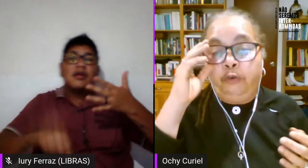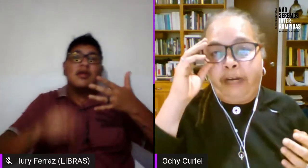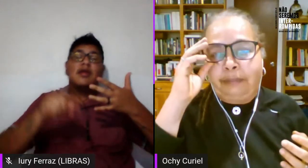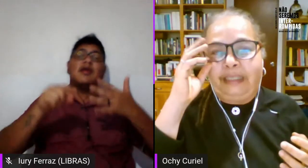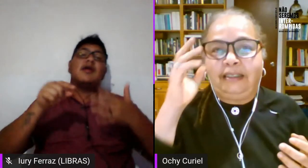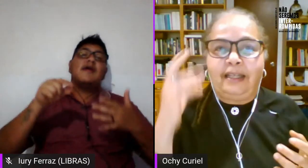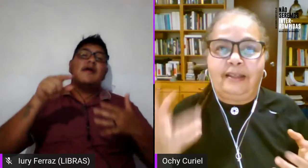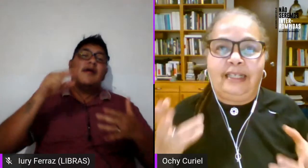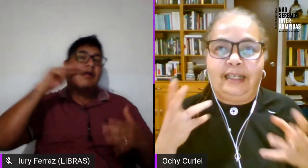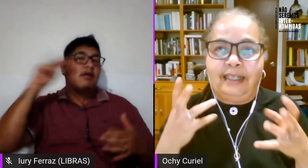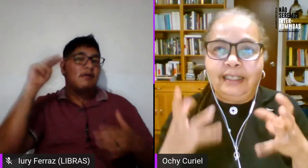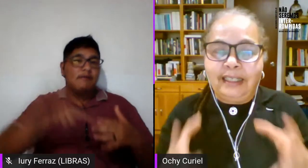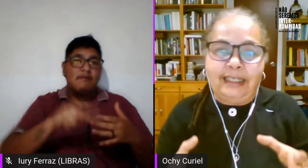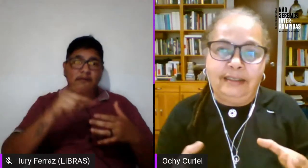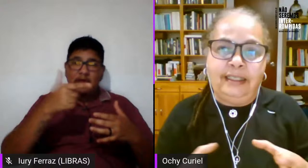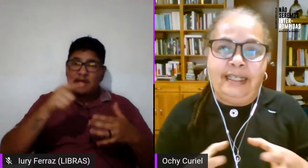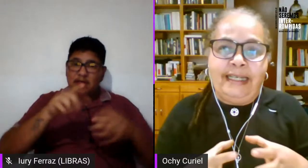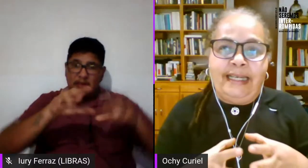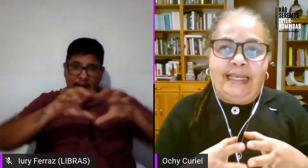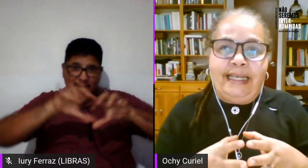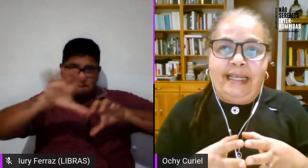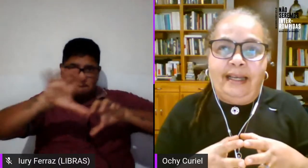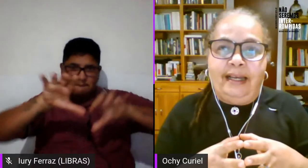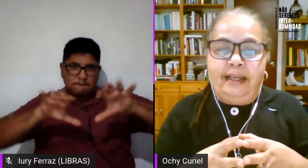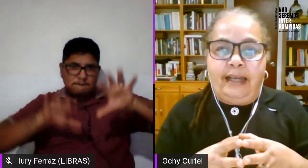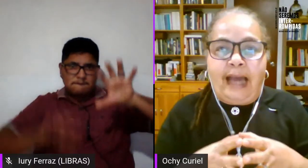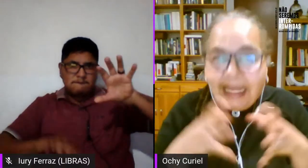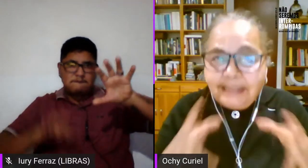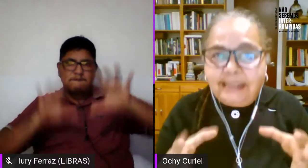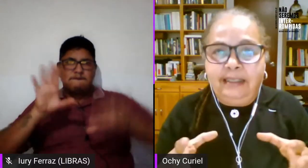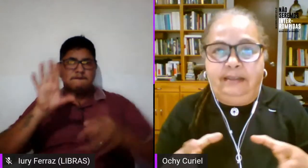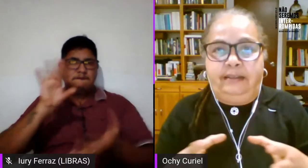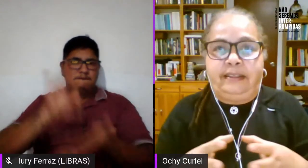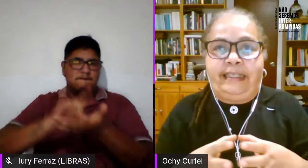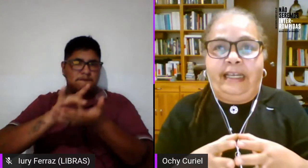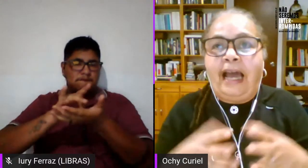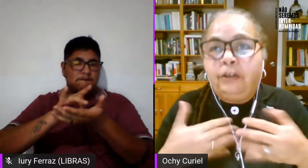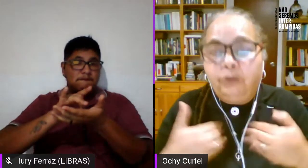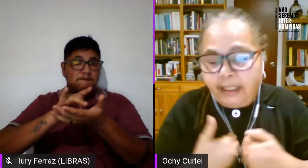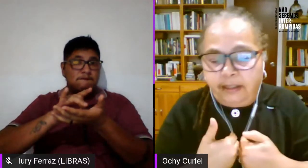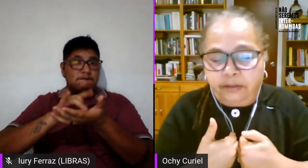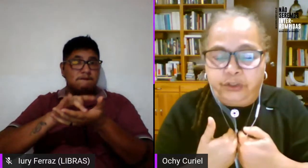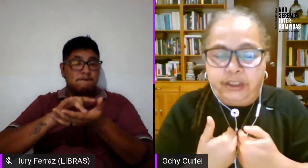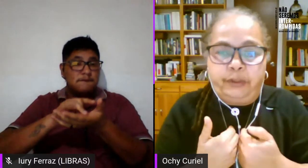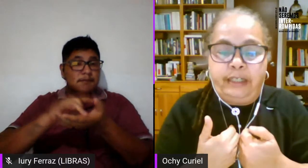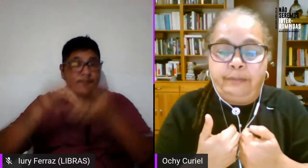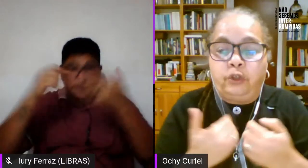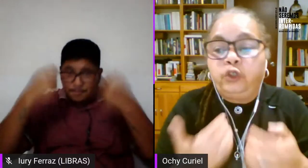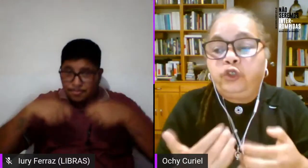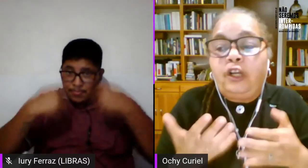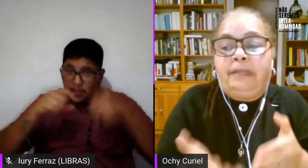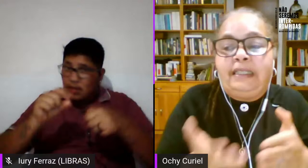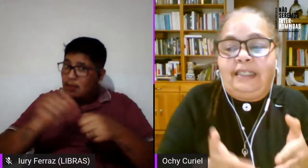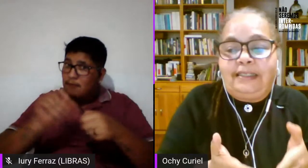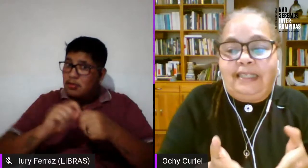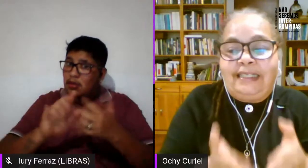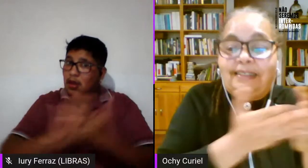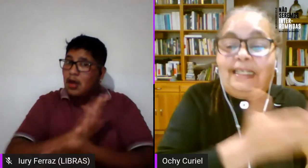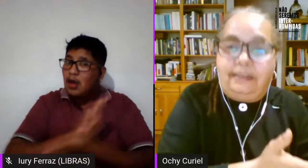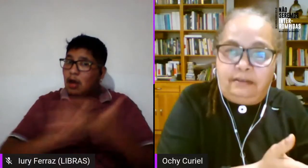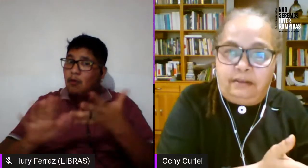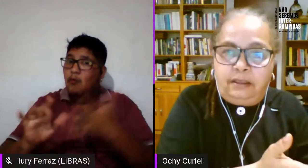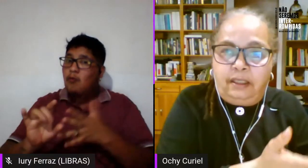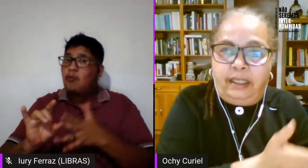no fragmentada de la realidad hace que algunas de nosotras por ejemplo no solamente